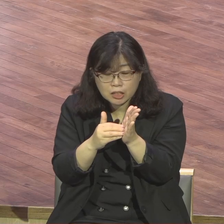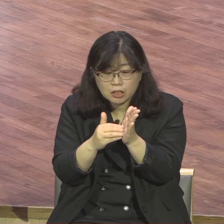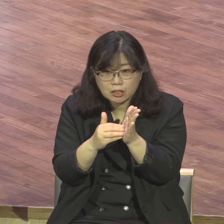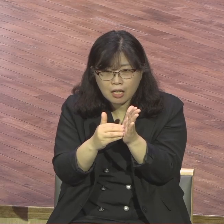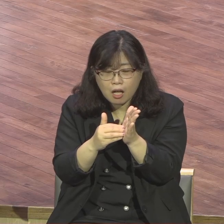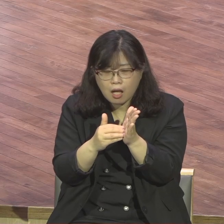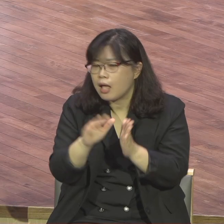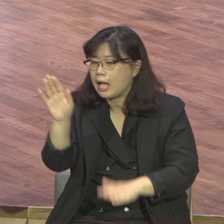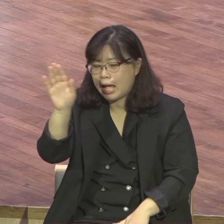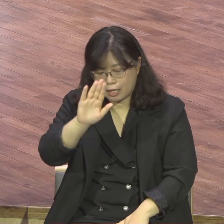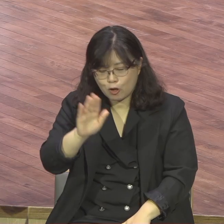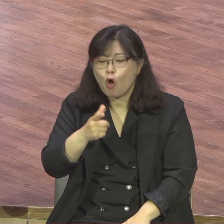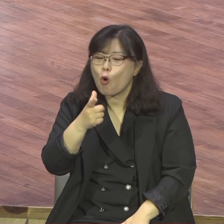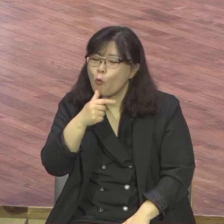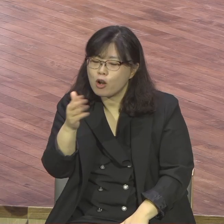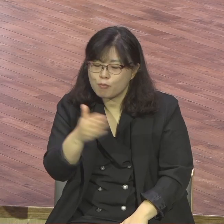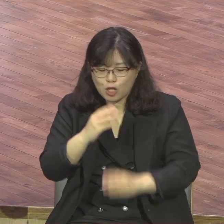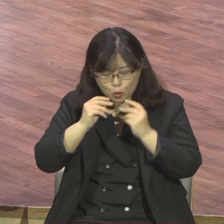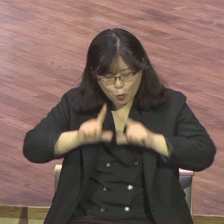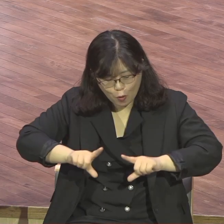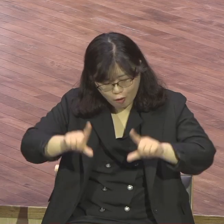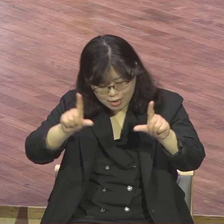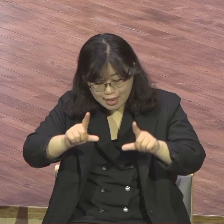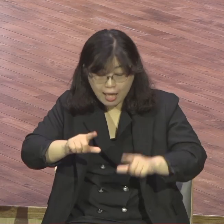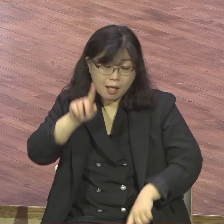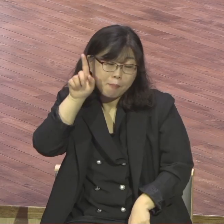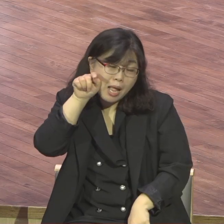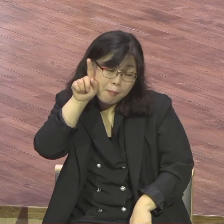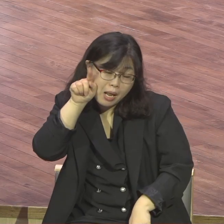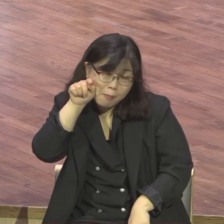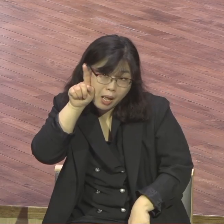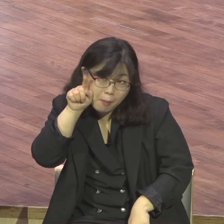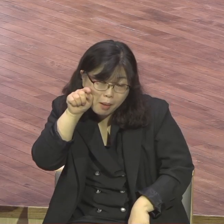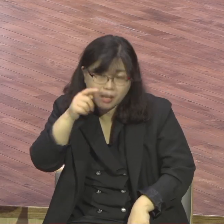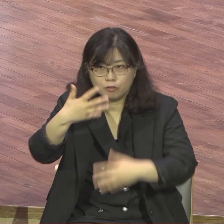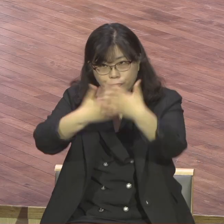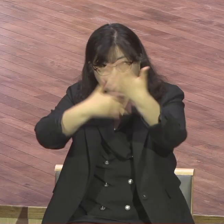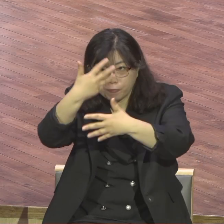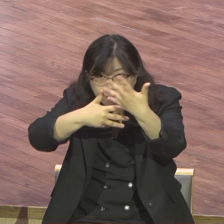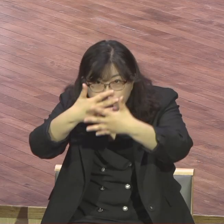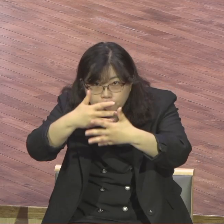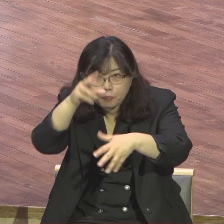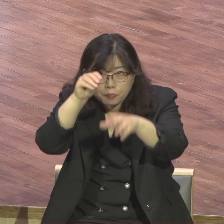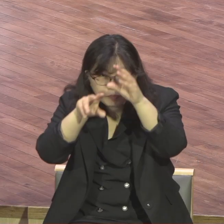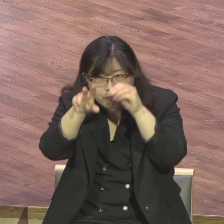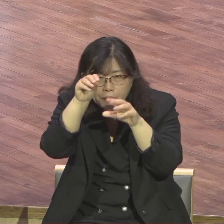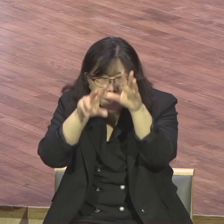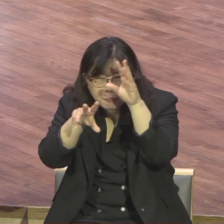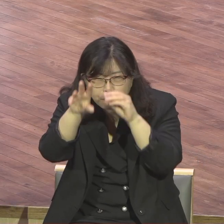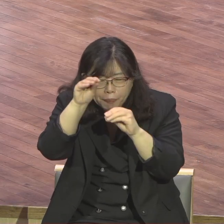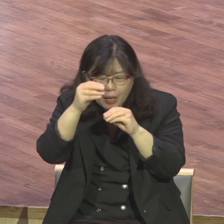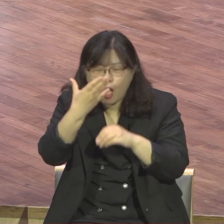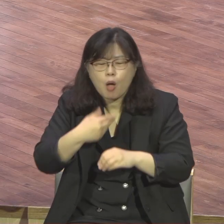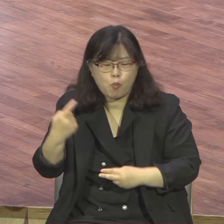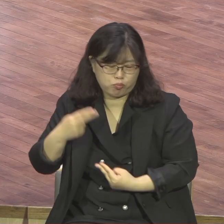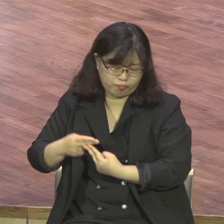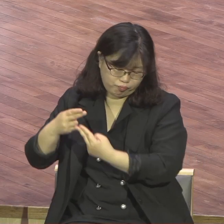변화의 삶을 살면서 237나라 5층 종족 남은 자로서의 사명을 함께 다하시기를 제문으로 축복합니다